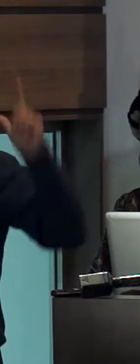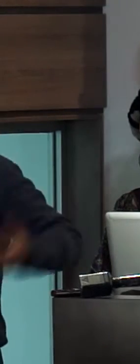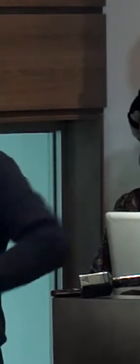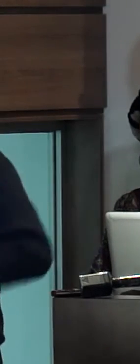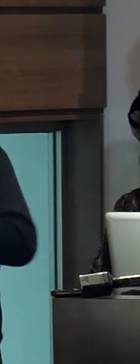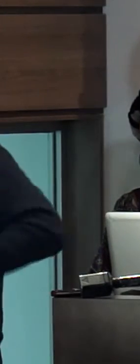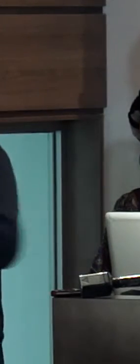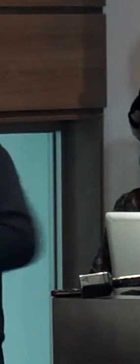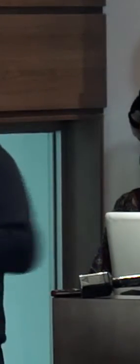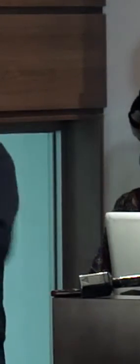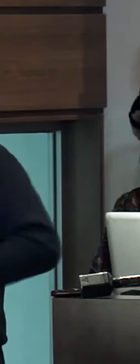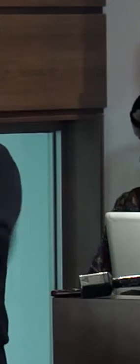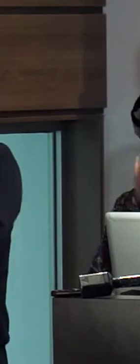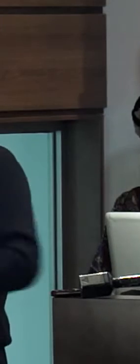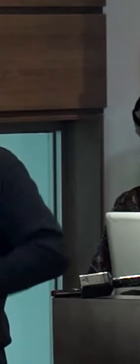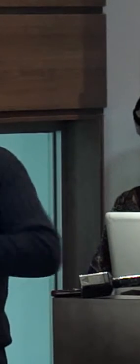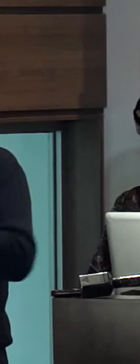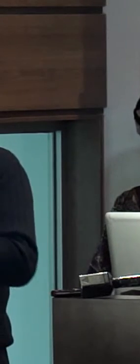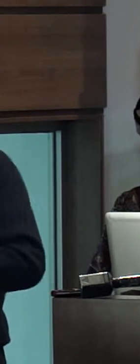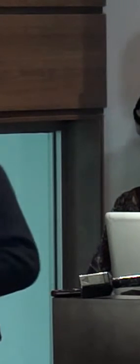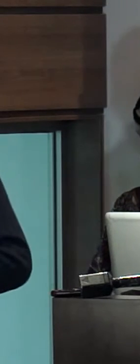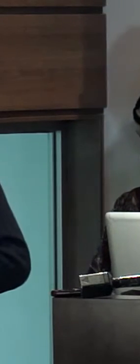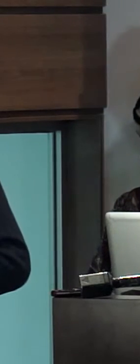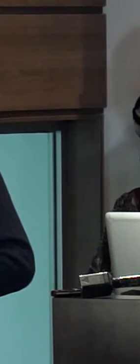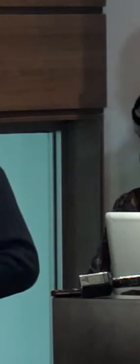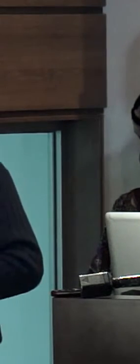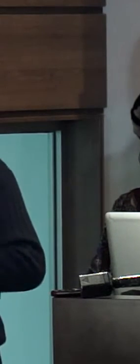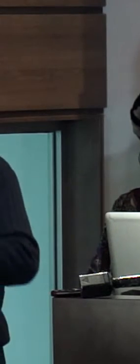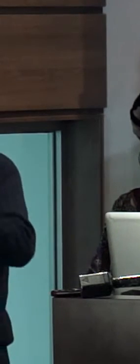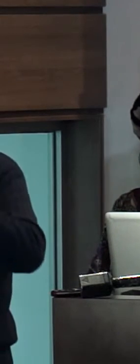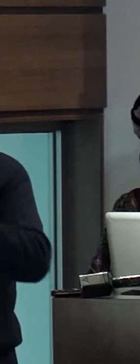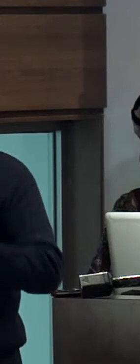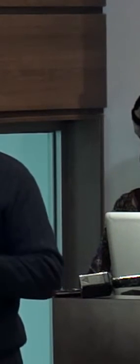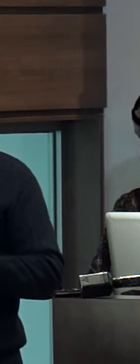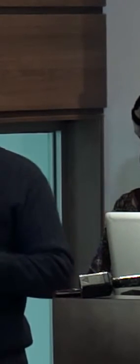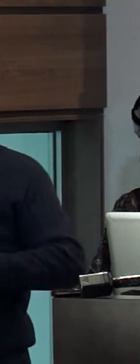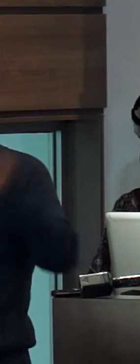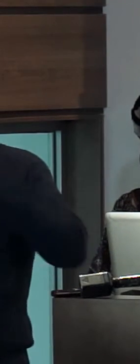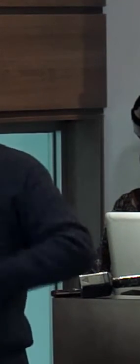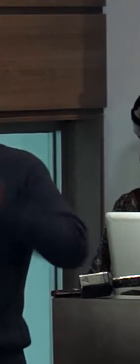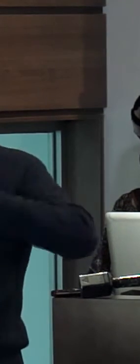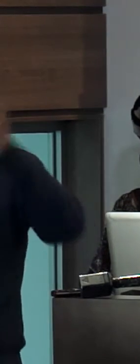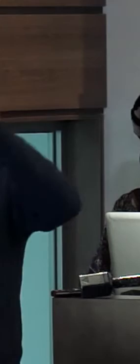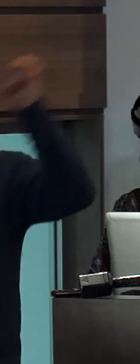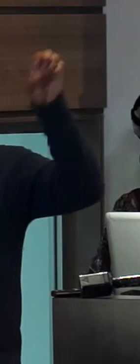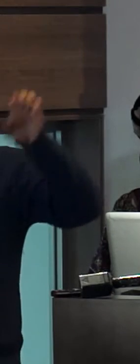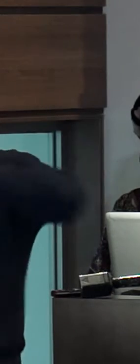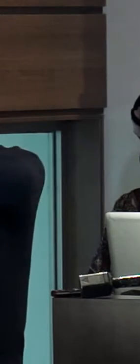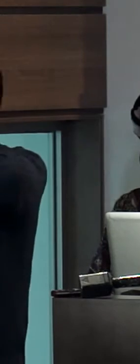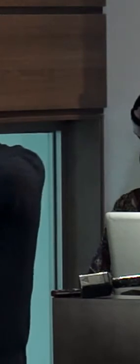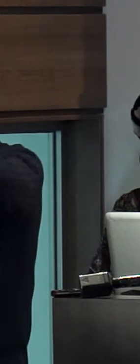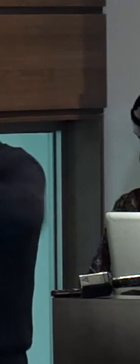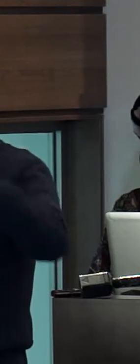ocurriría lo que nos está ocurriendo en este momento el mercado ganaría espacio y con un